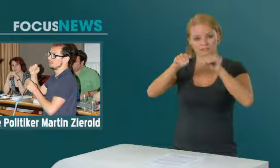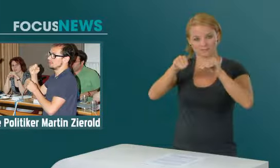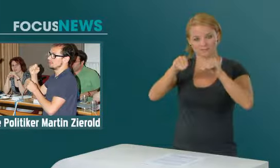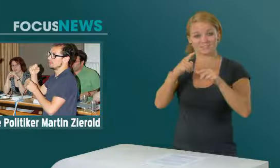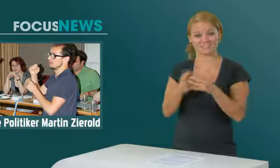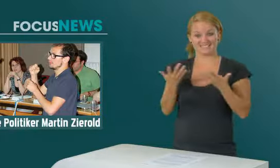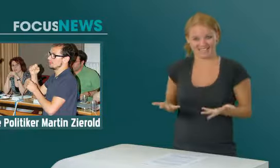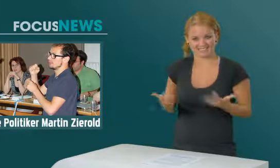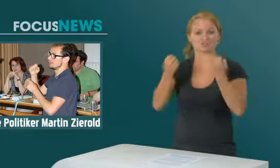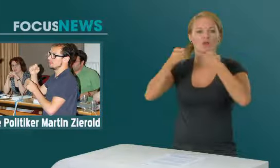tätig.